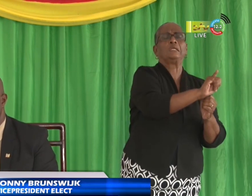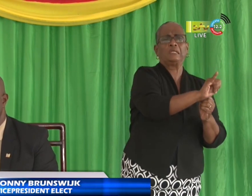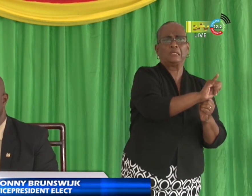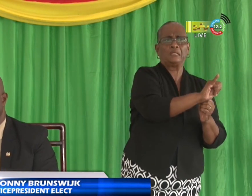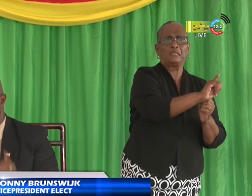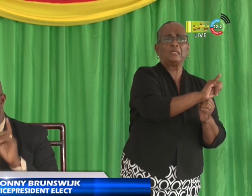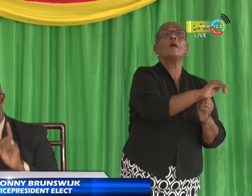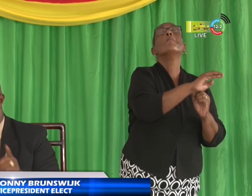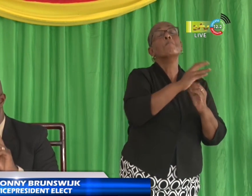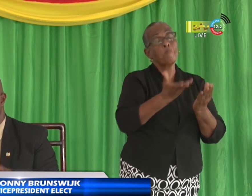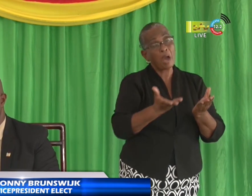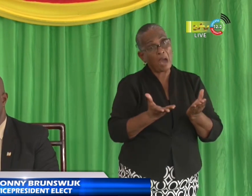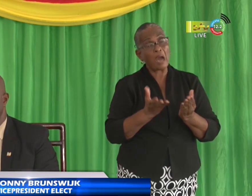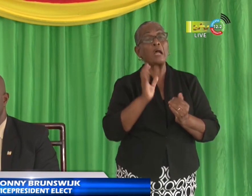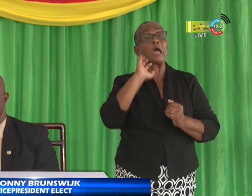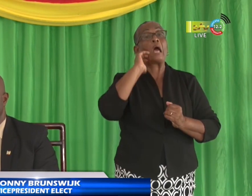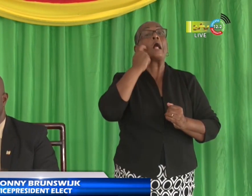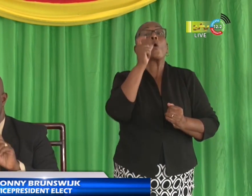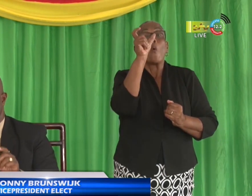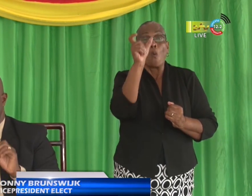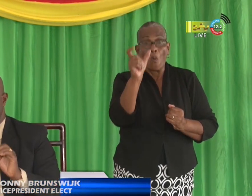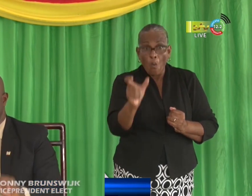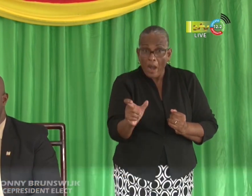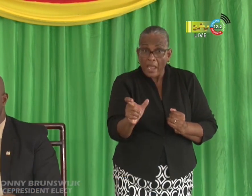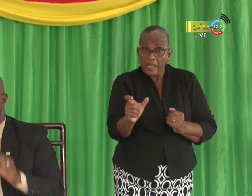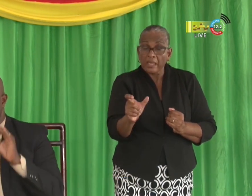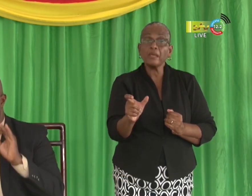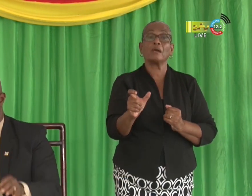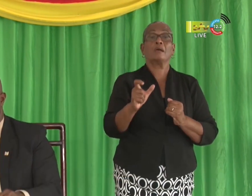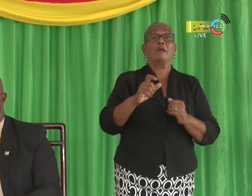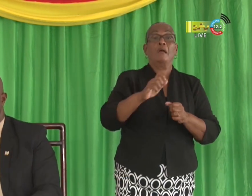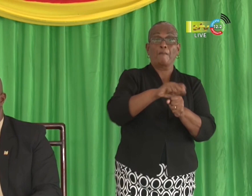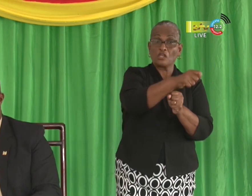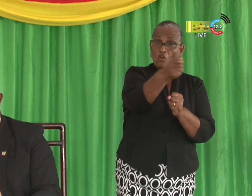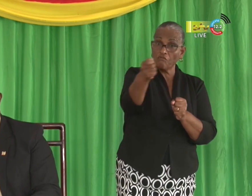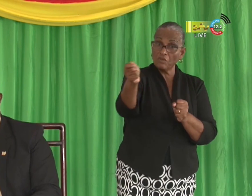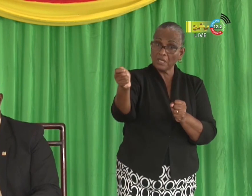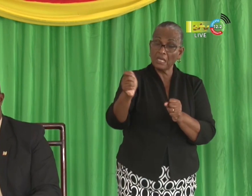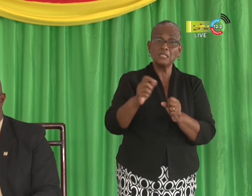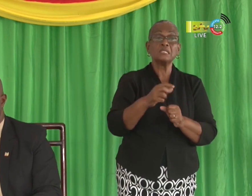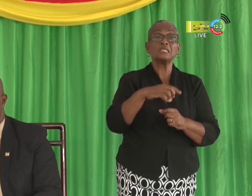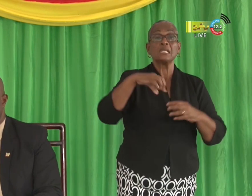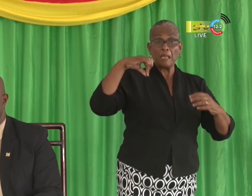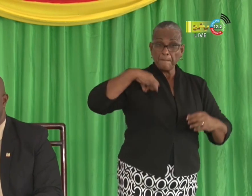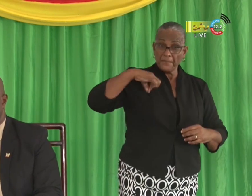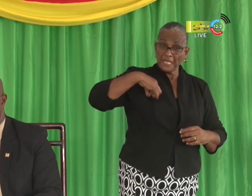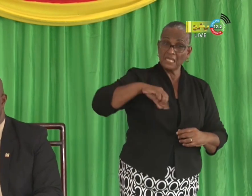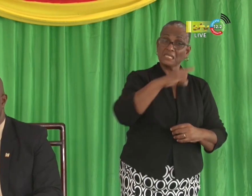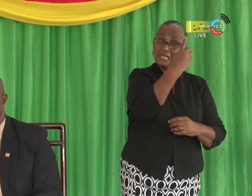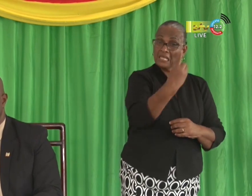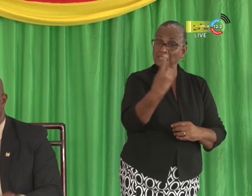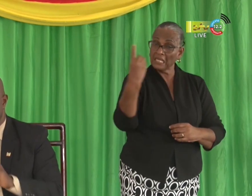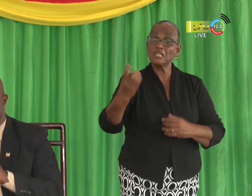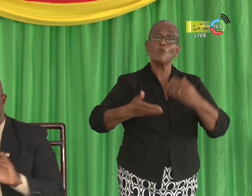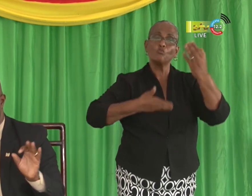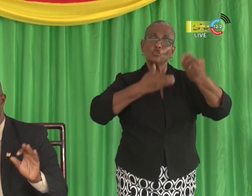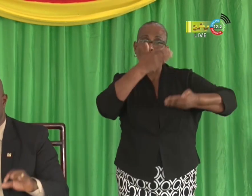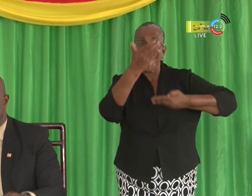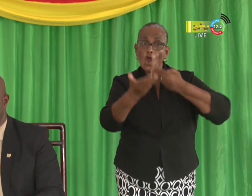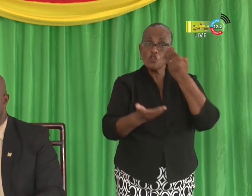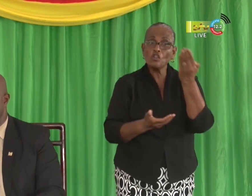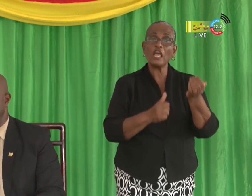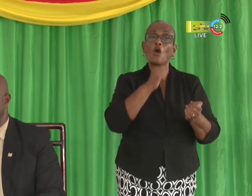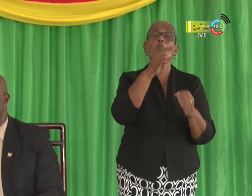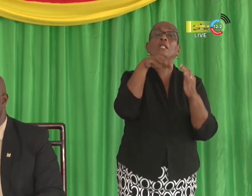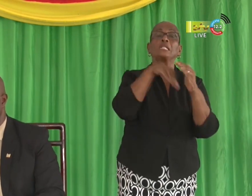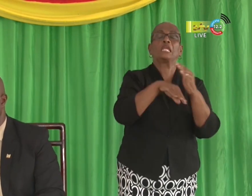elke week, dat elke minister al moeten zeggen wat zijn beleid is en wat ze gaan doen. Dus jullie